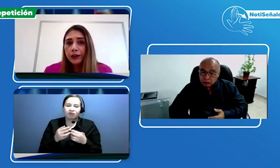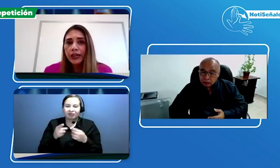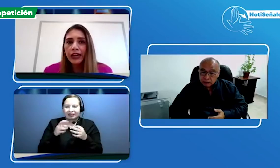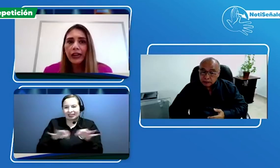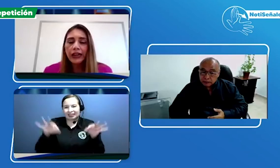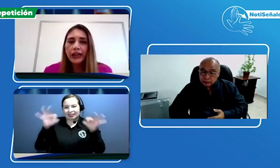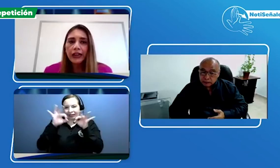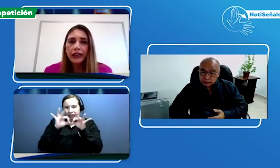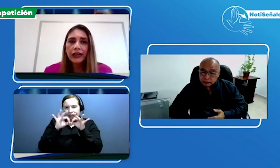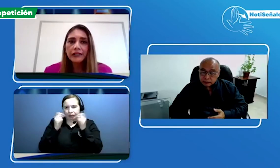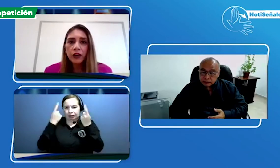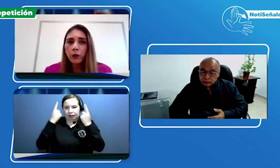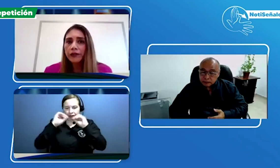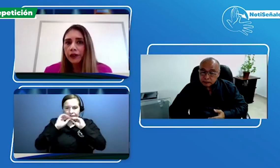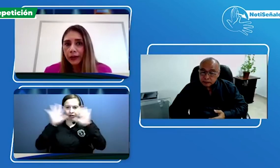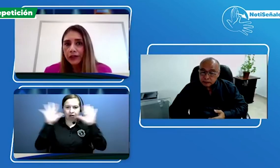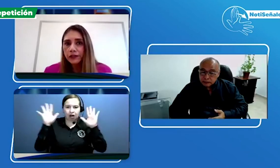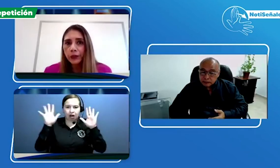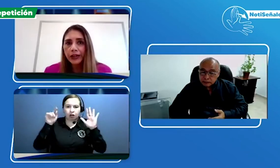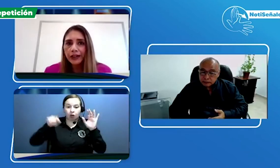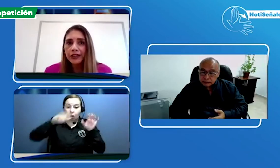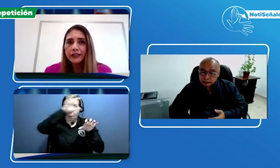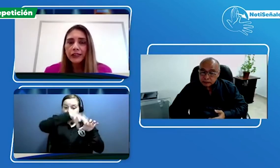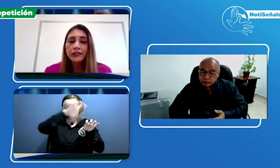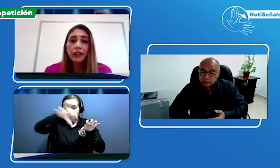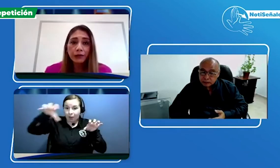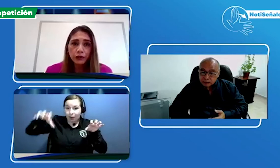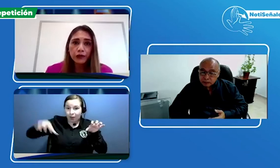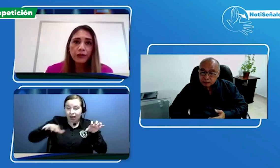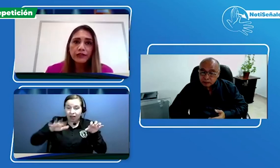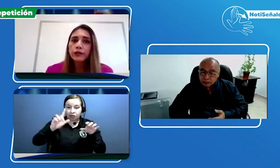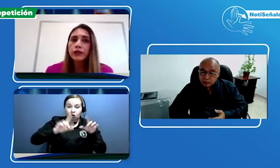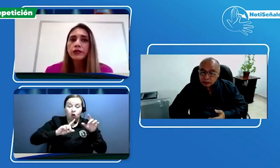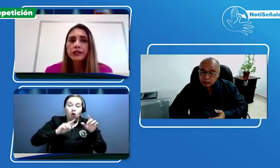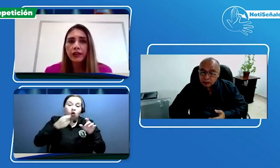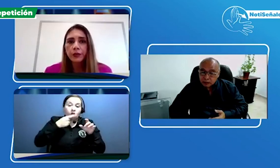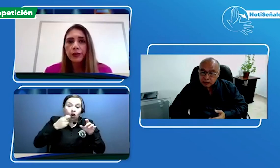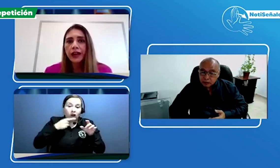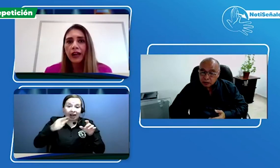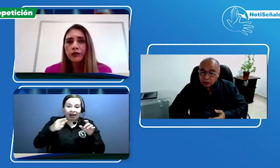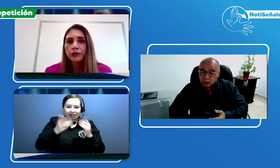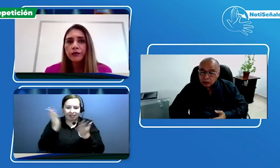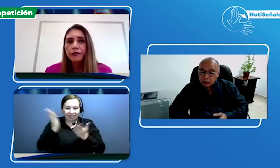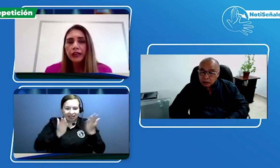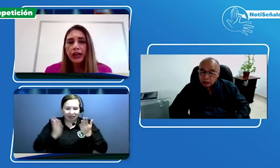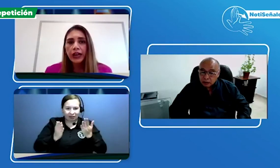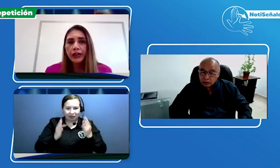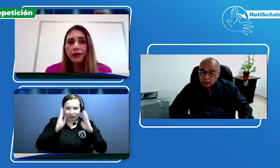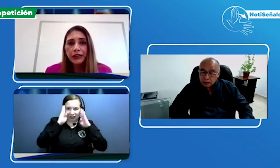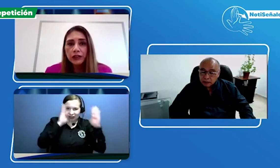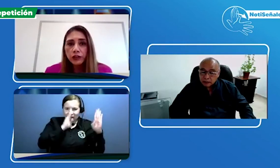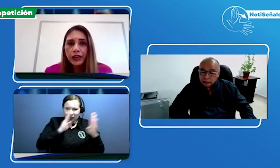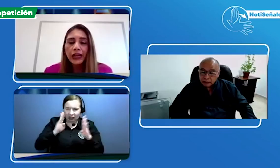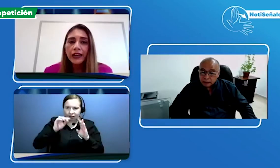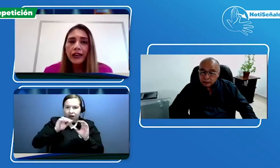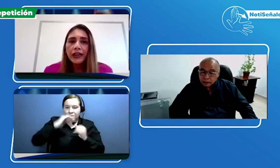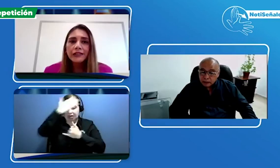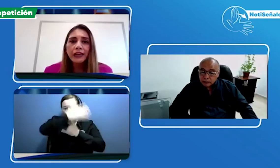que las cincuenta y tres droguerías y servicios farmacéuticos que están ubicados a nivel nacional están